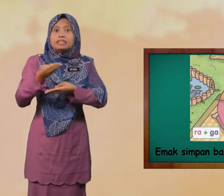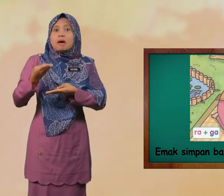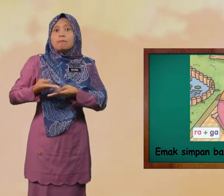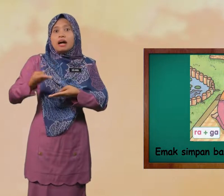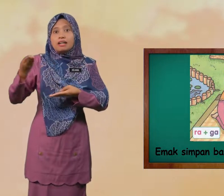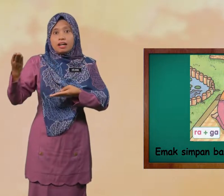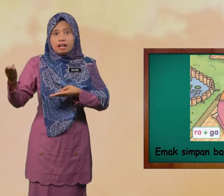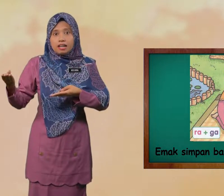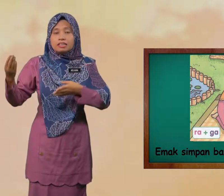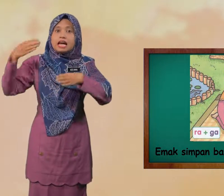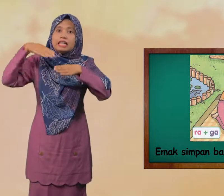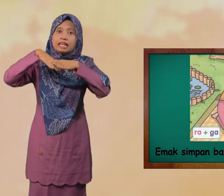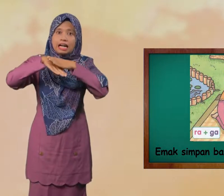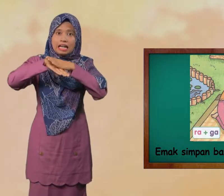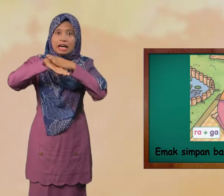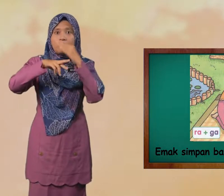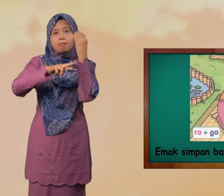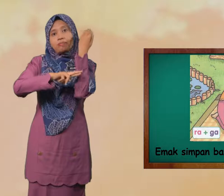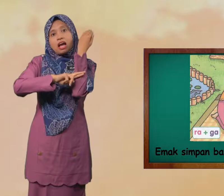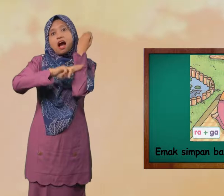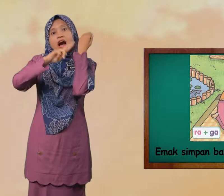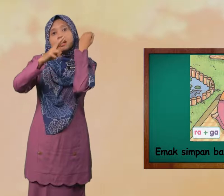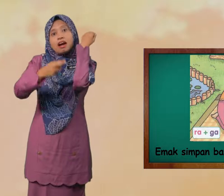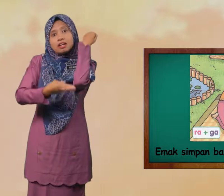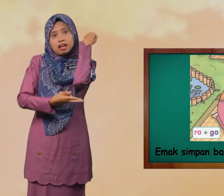Barang Dalam Raga